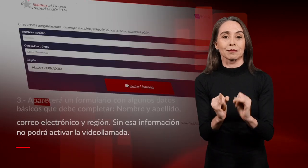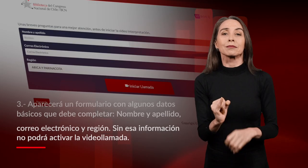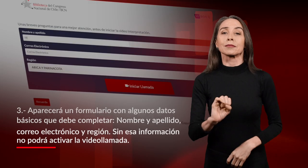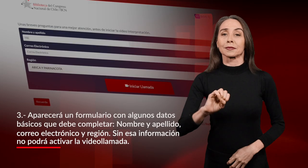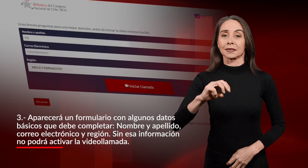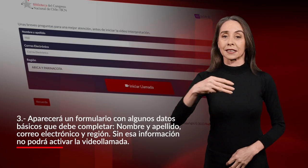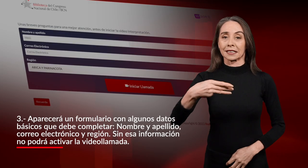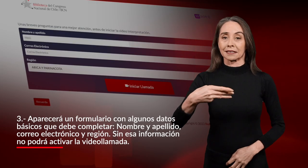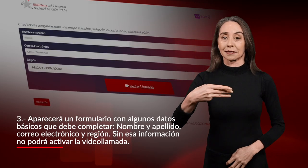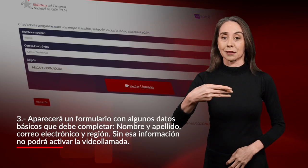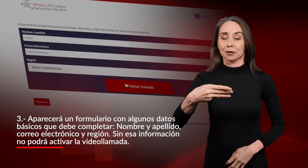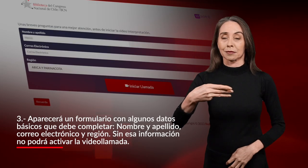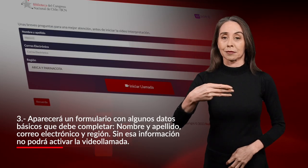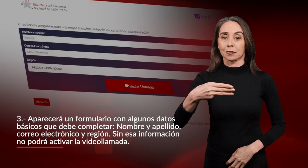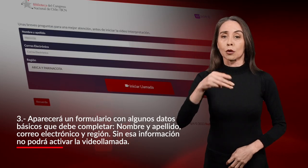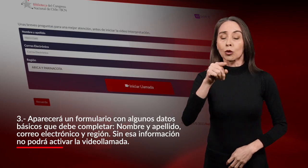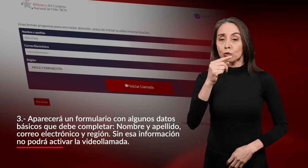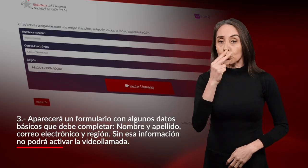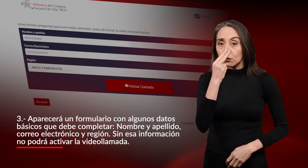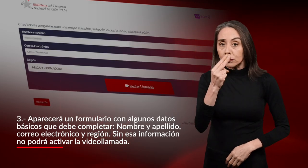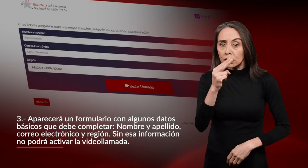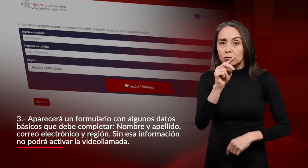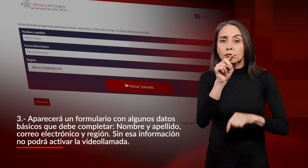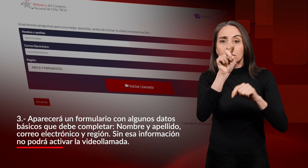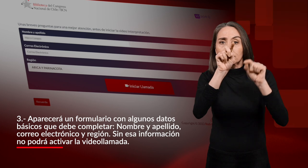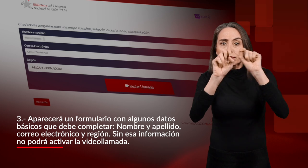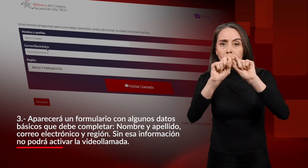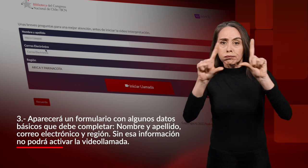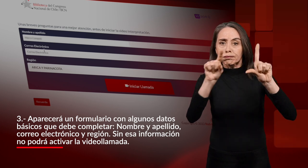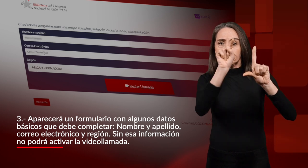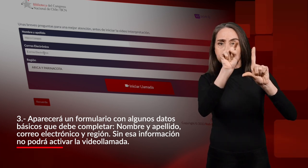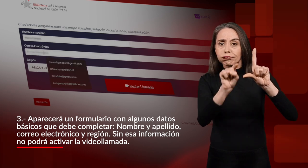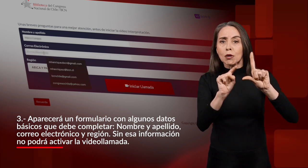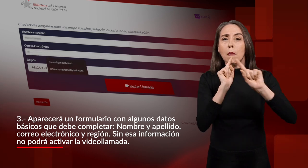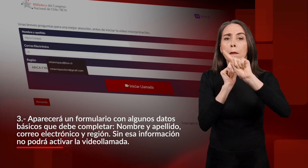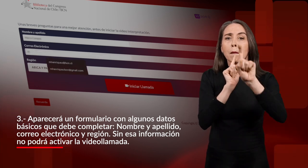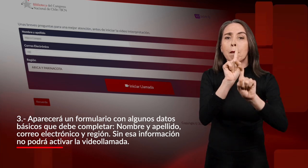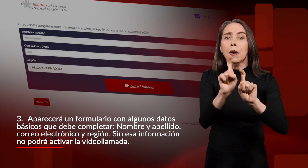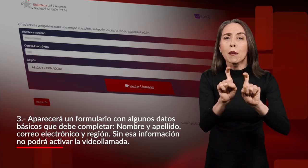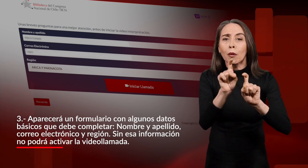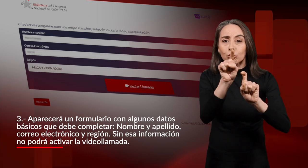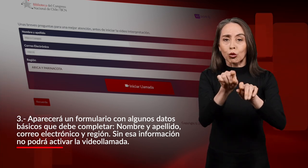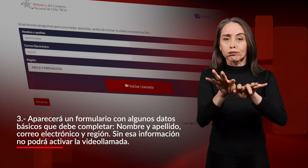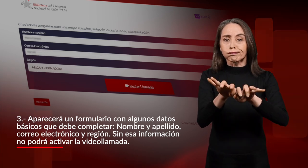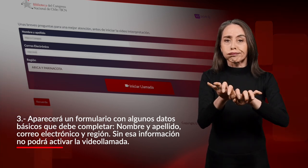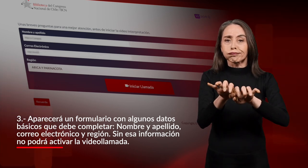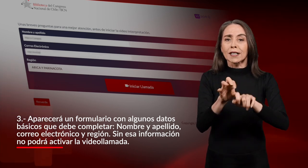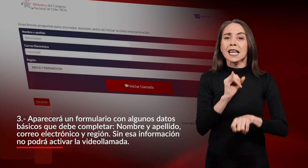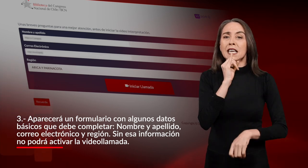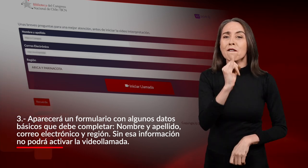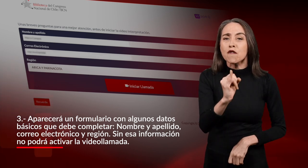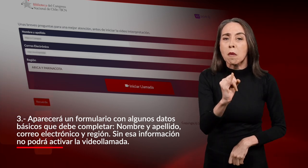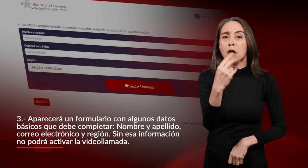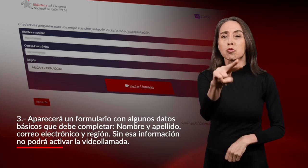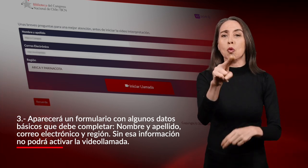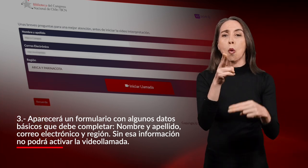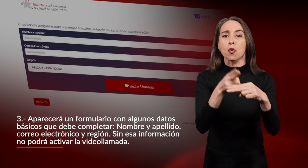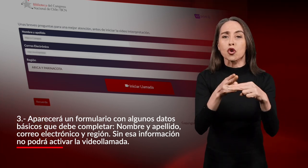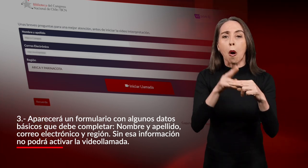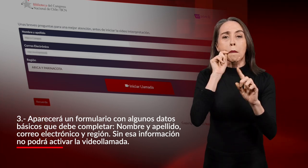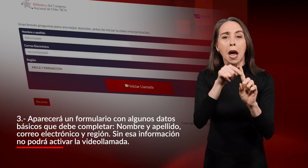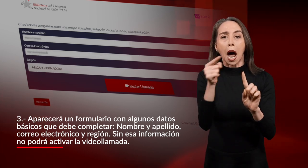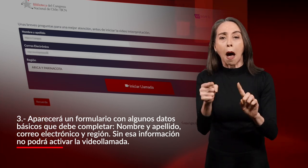3. Aparecerá un formulario con algunos datos básicos que debe completar. 4. Nombre y apellido,